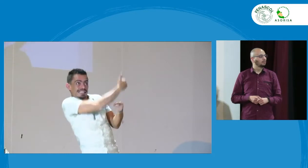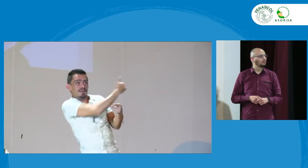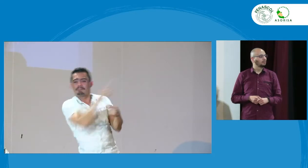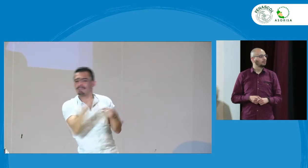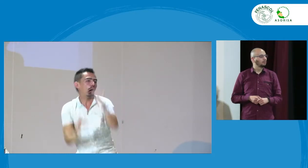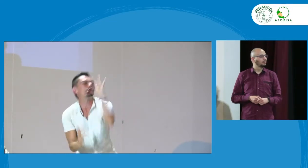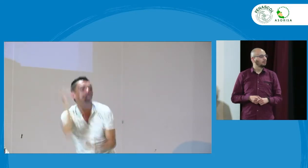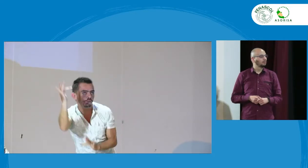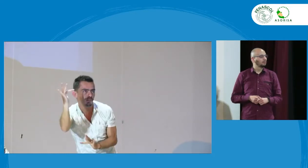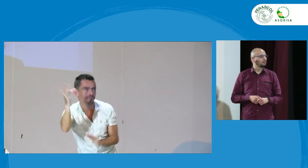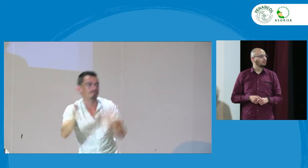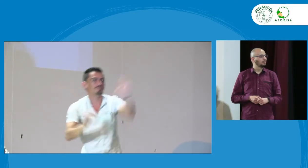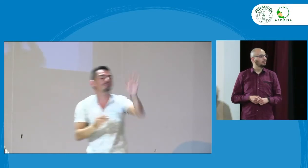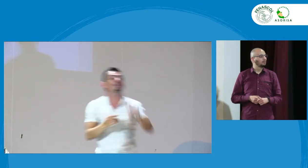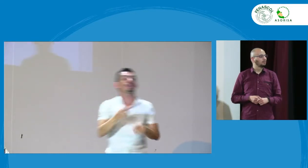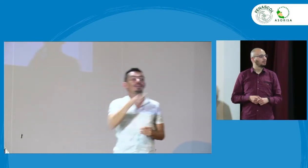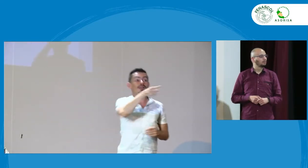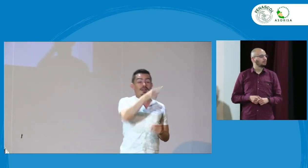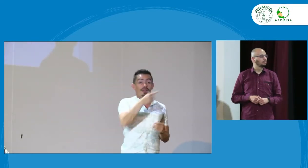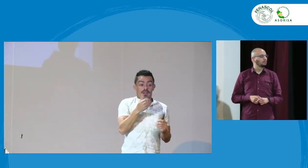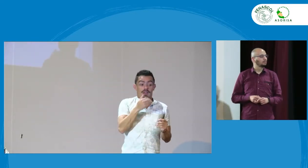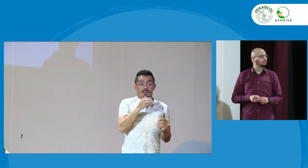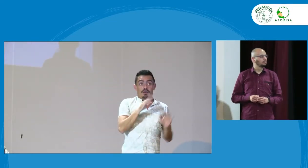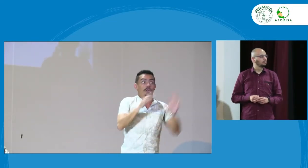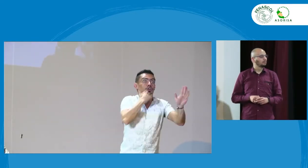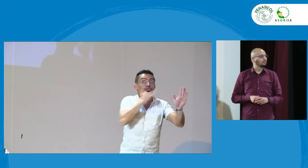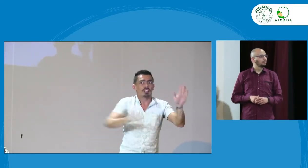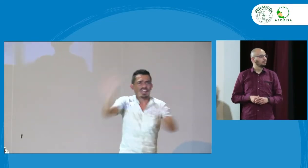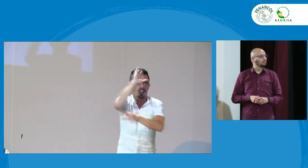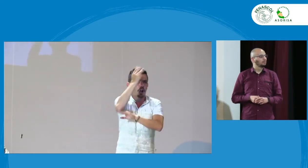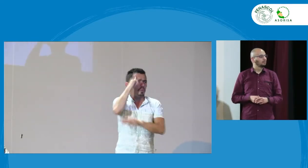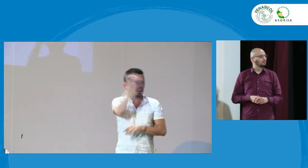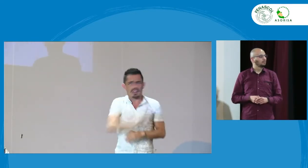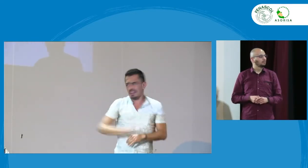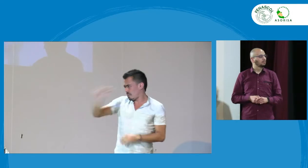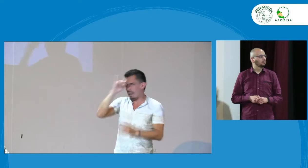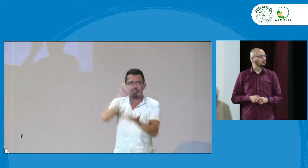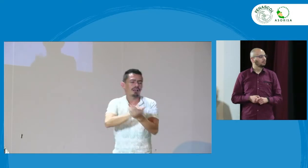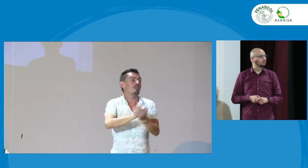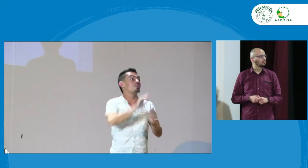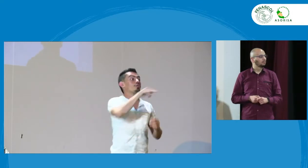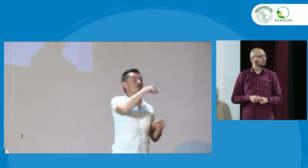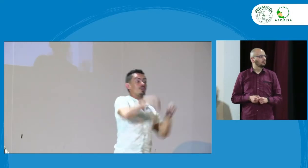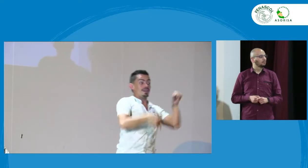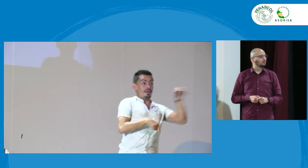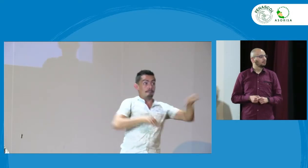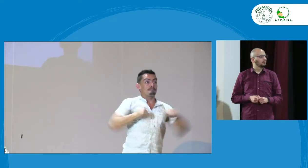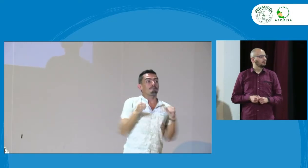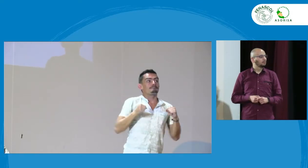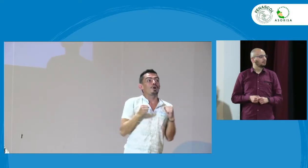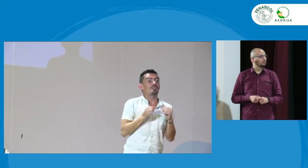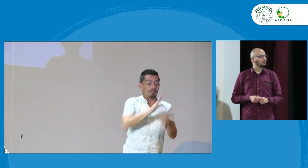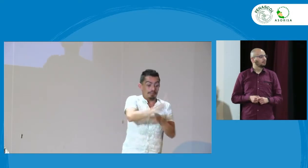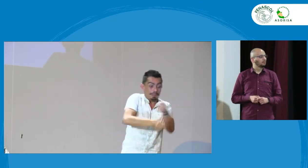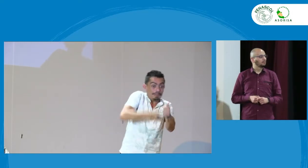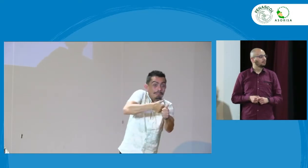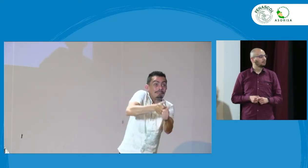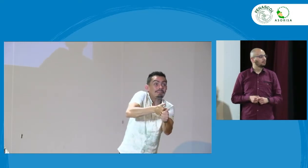también hay confusiones claro pueden verificar que hay cumplimiento o no pero siguen en la práctica habiendo confusiones a nivel nacional por ejemplo